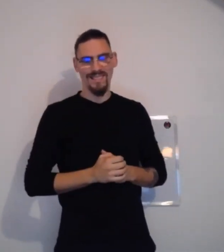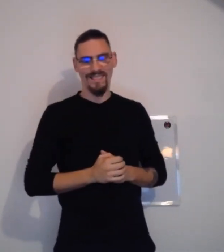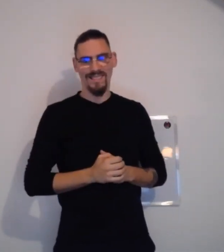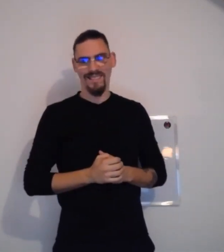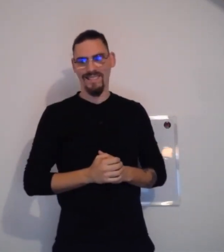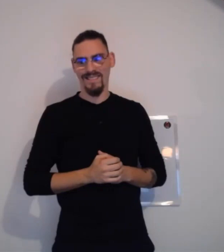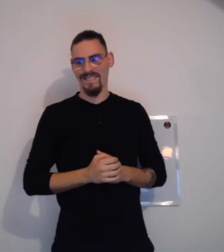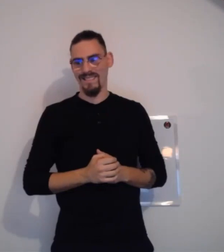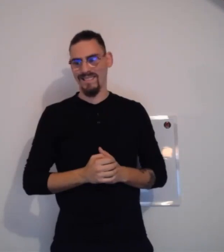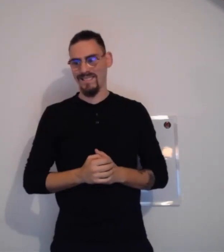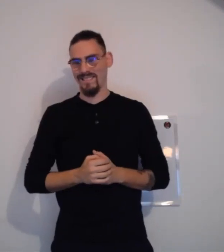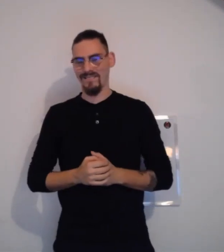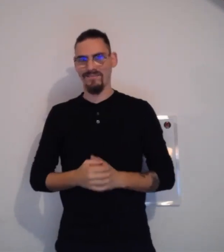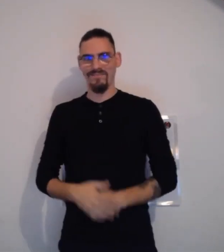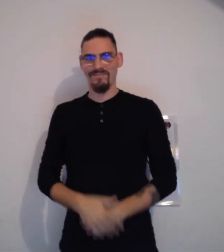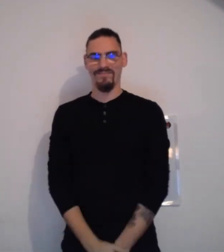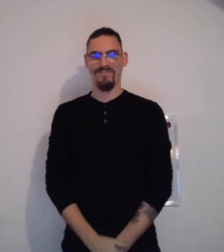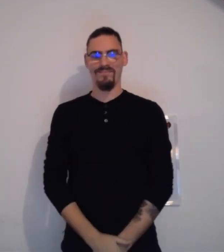Et je vous dis à bientôt. Au revoir.